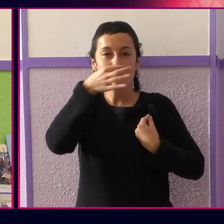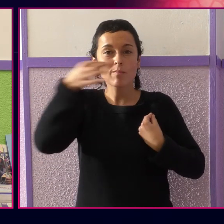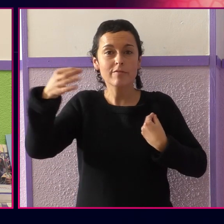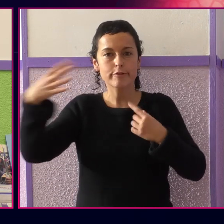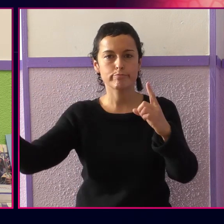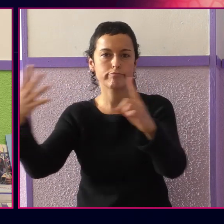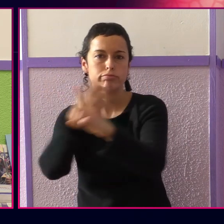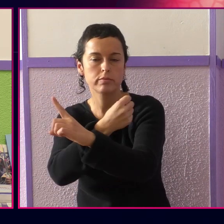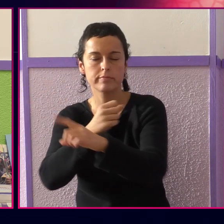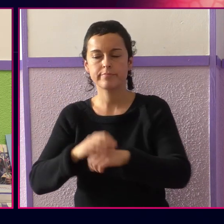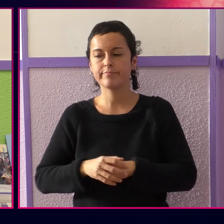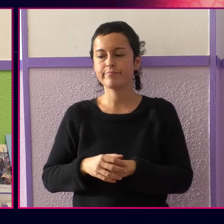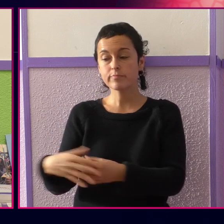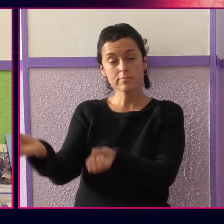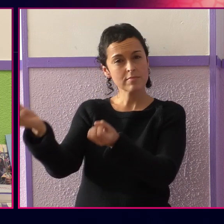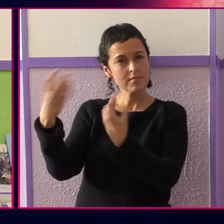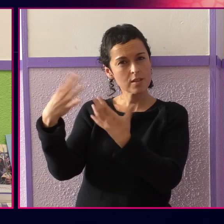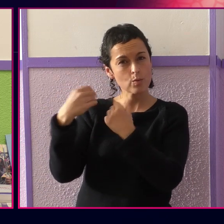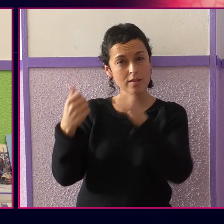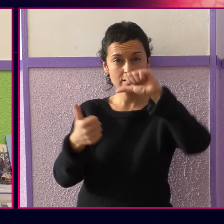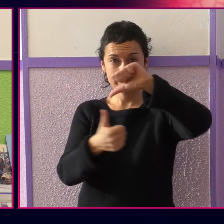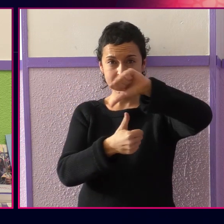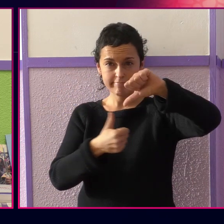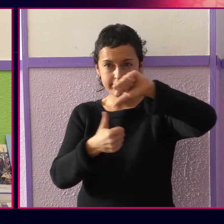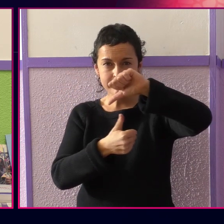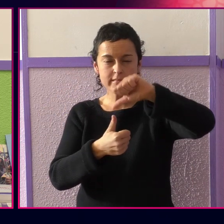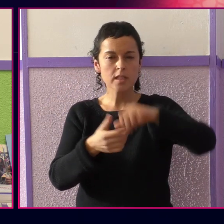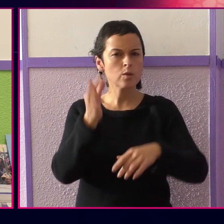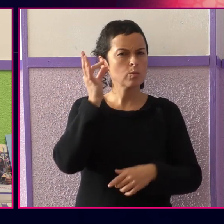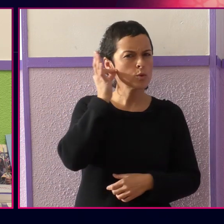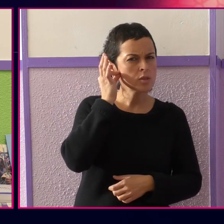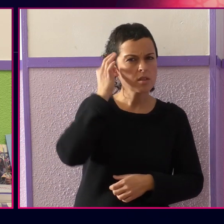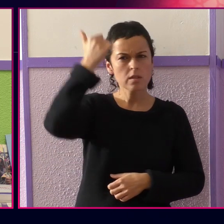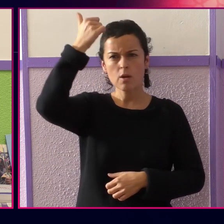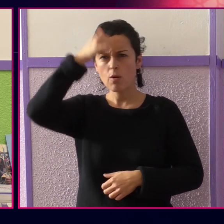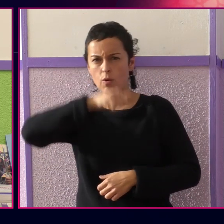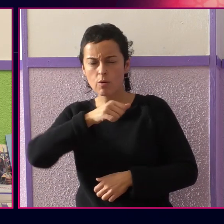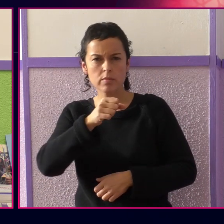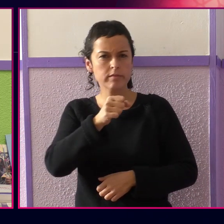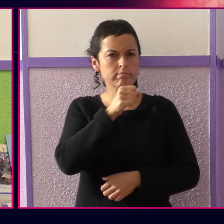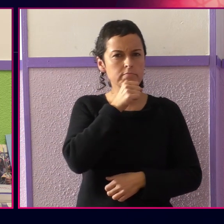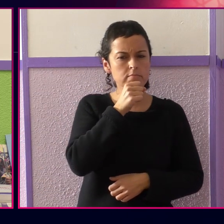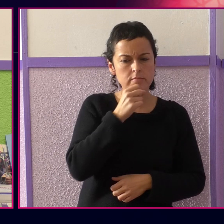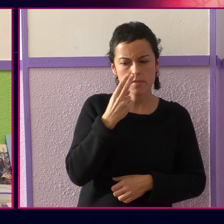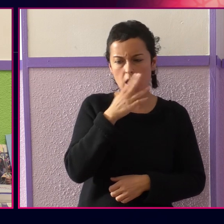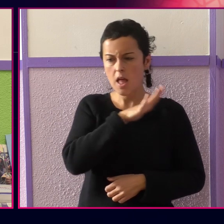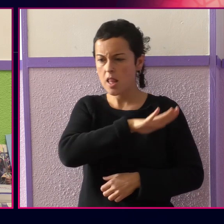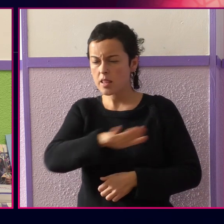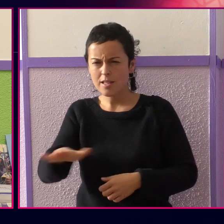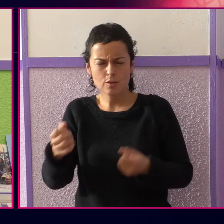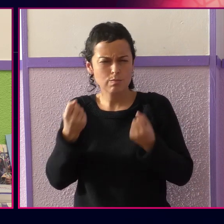izbaitzik, milaka eta milaka emakumeg eta gisonek, Adinekok eta aurrek,